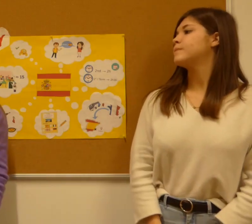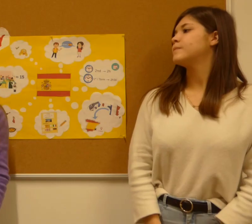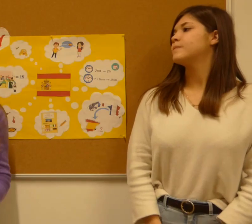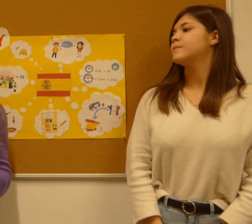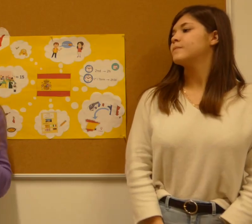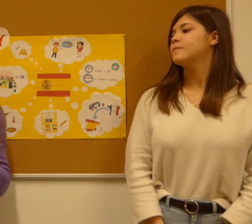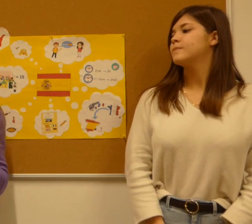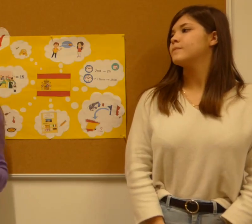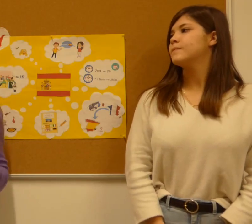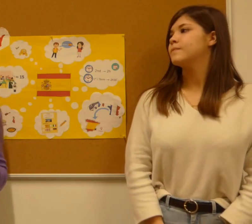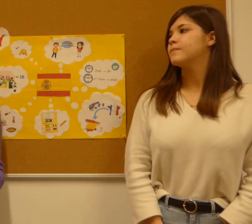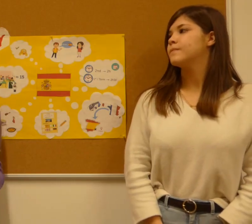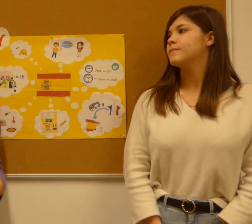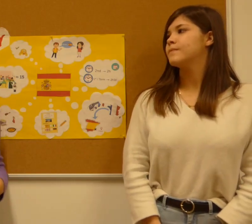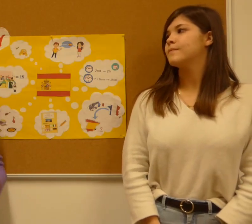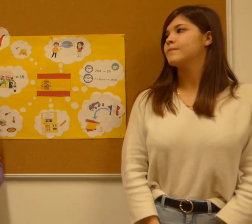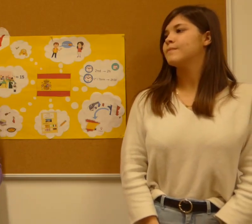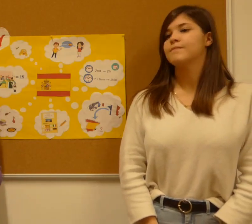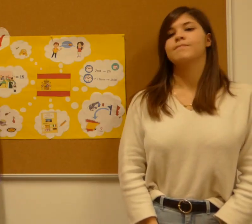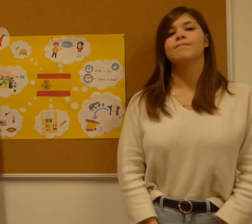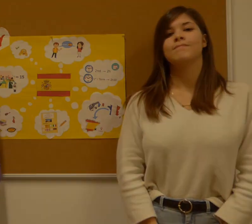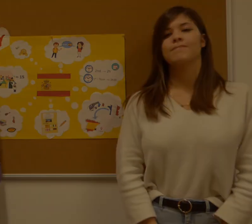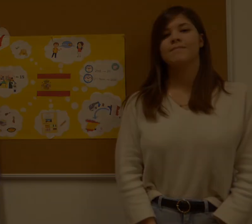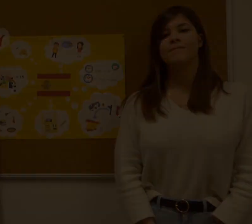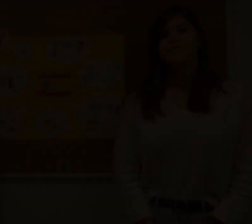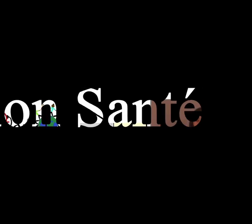Si cette option vous plaît, rejoignez-nous !